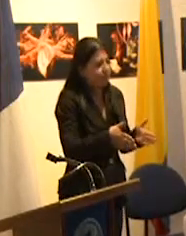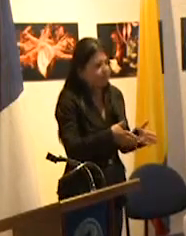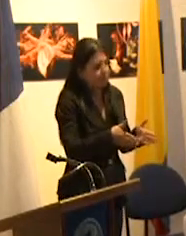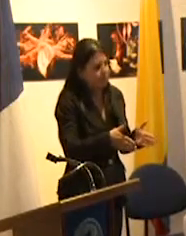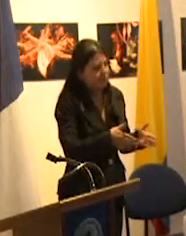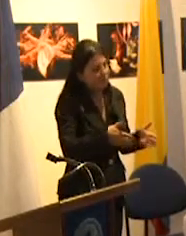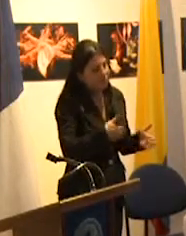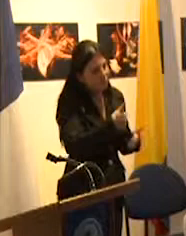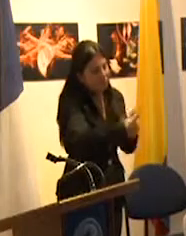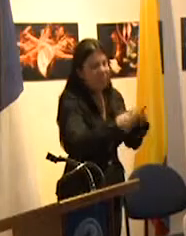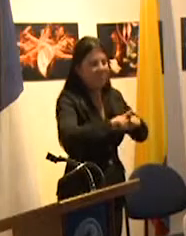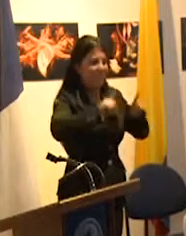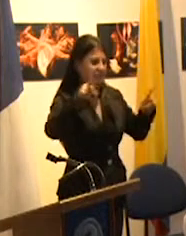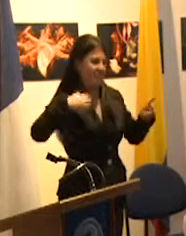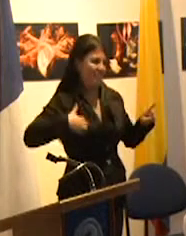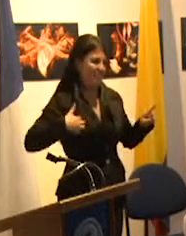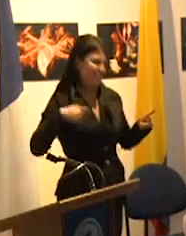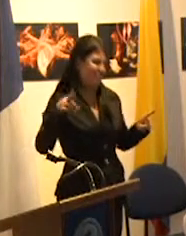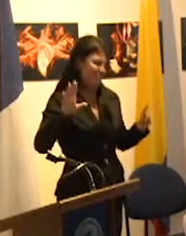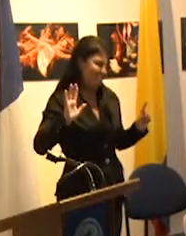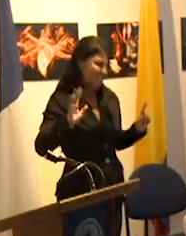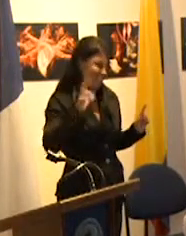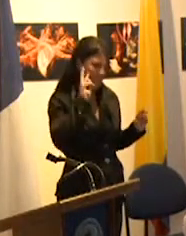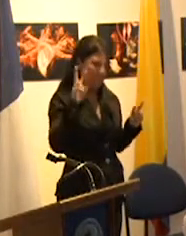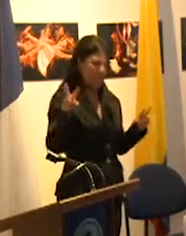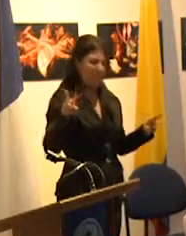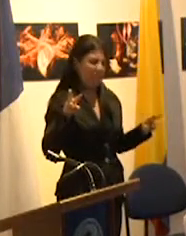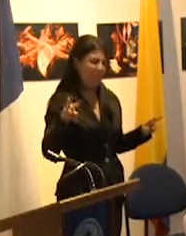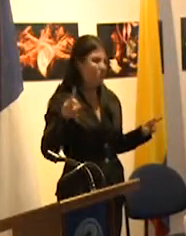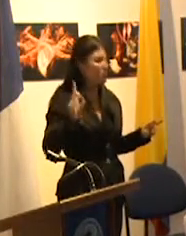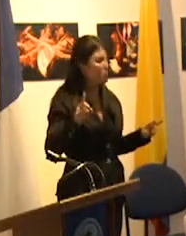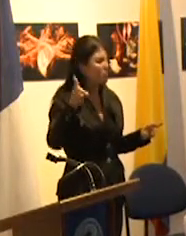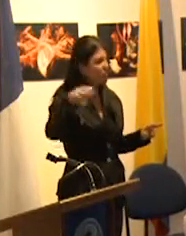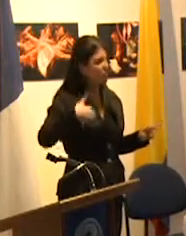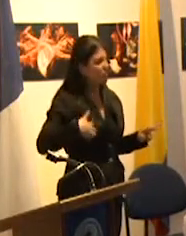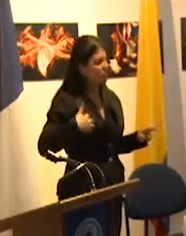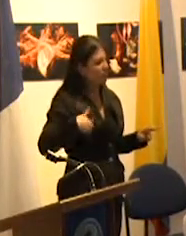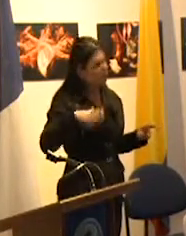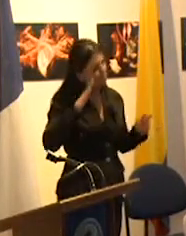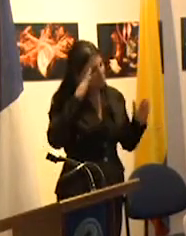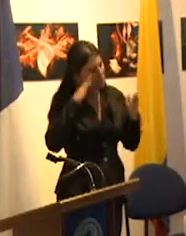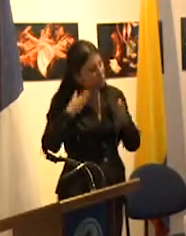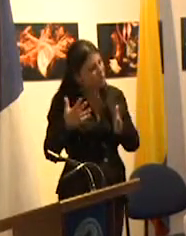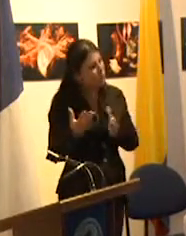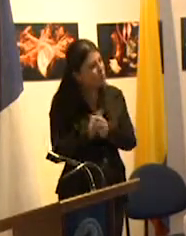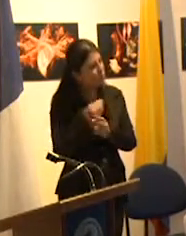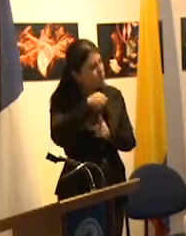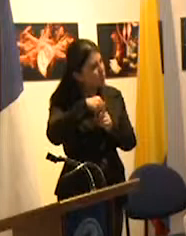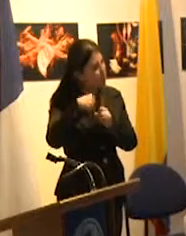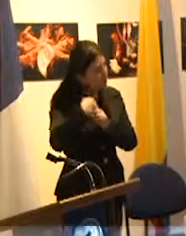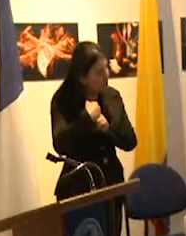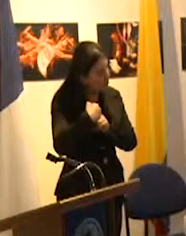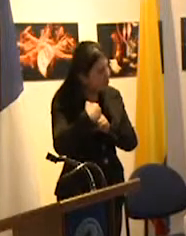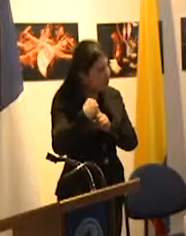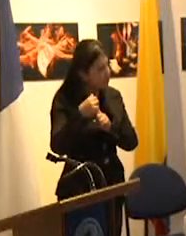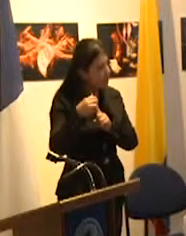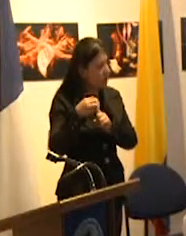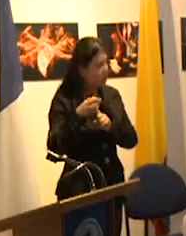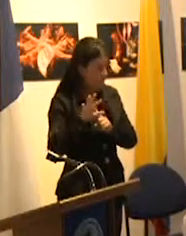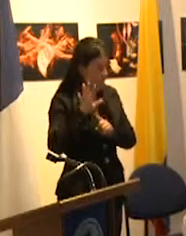diferente al de Argentina que está fuertemente concentrado en la inclusión social